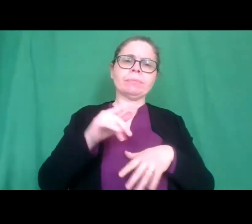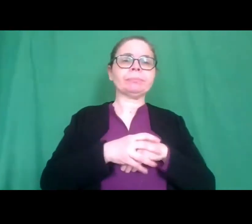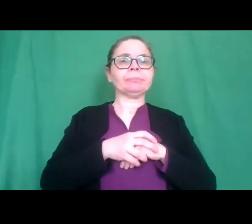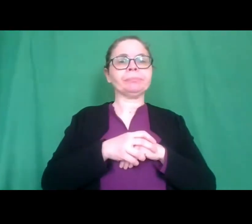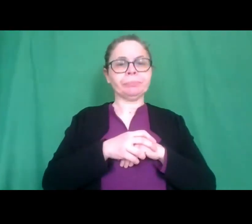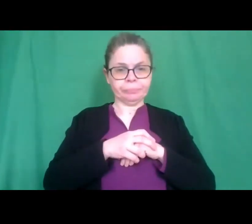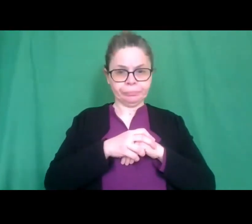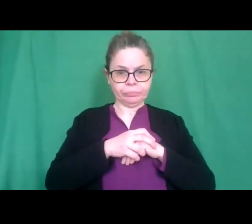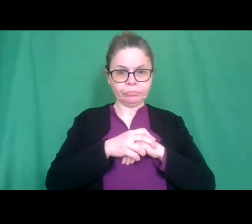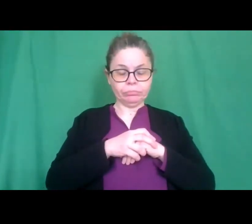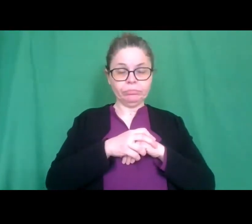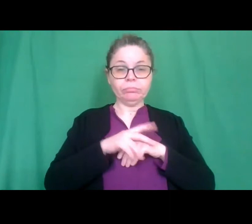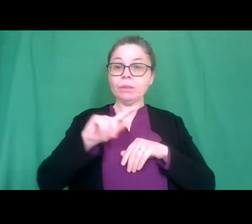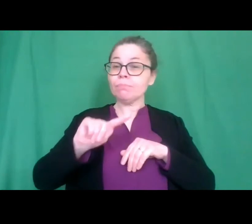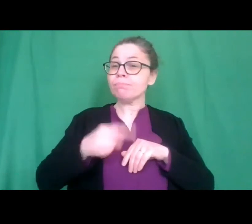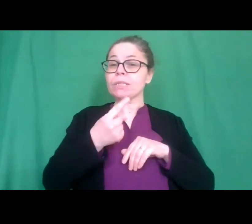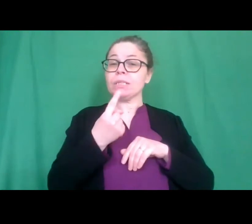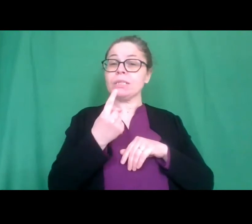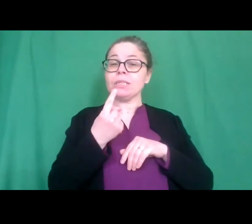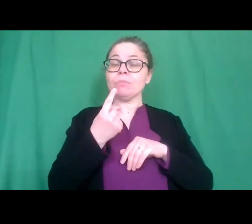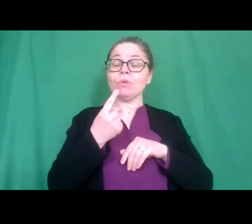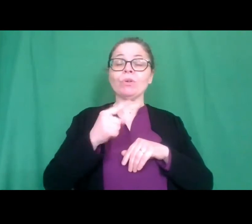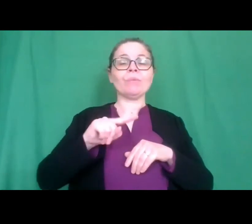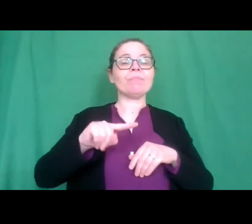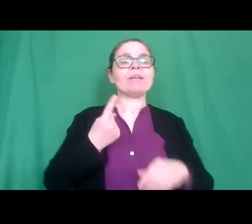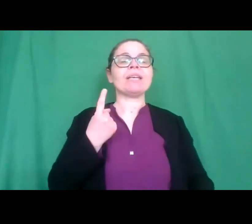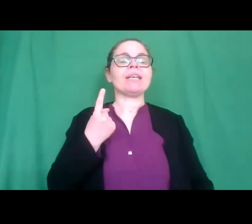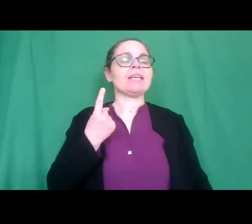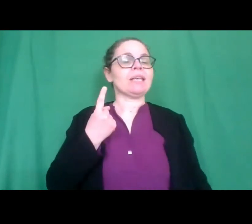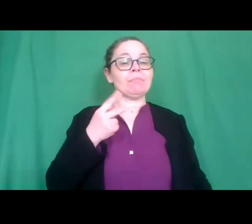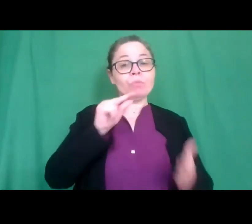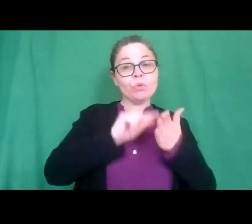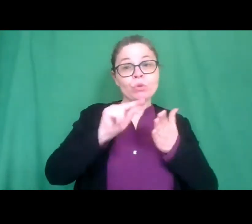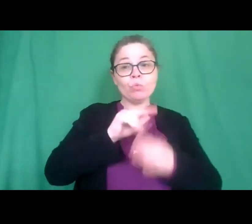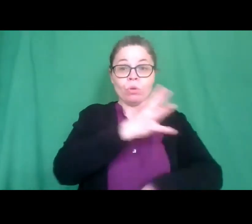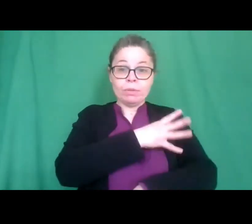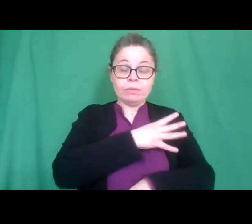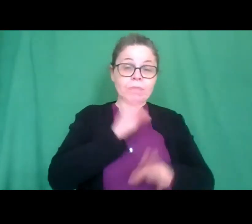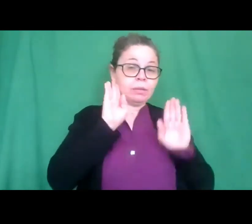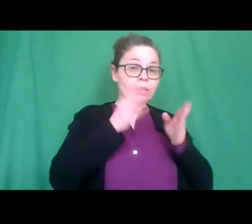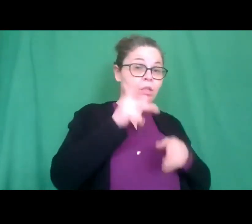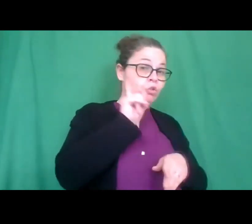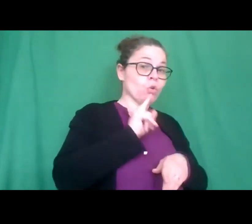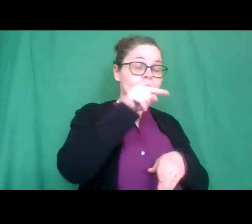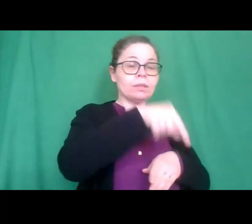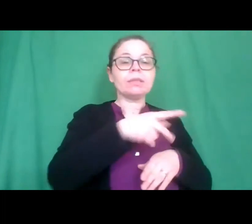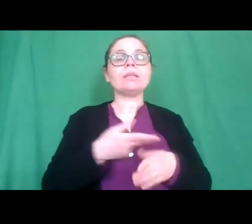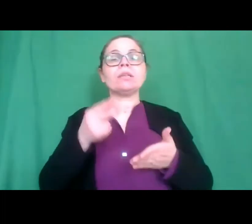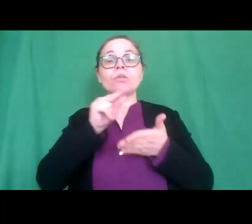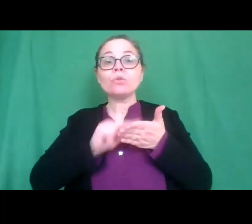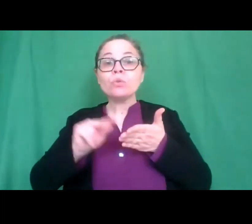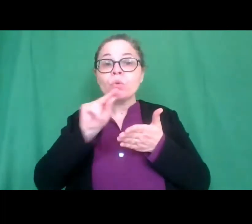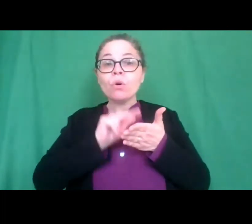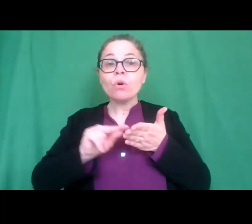il primo premio invece sempre scuola primaria sezione sordi va alla